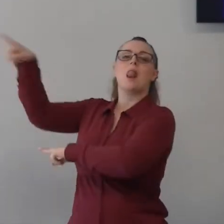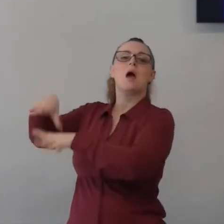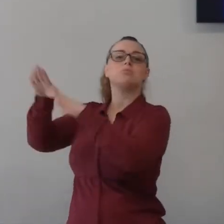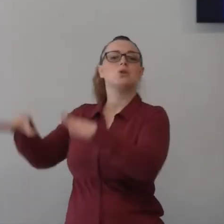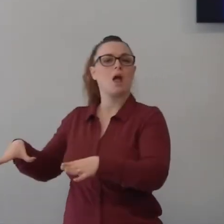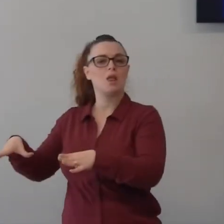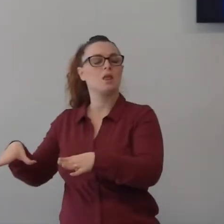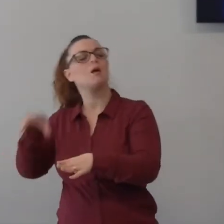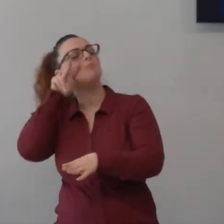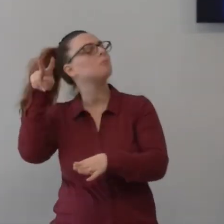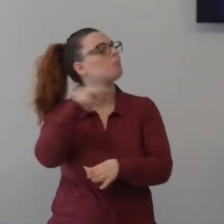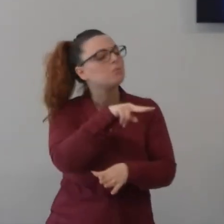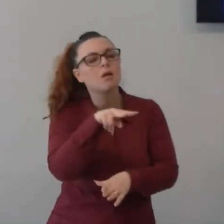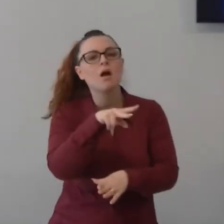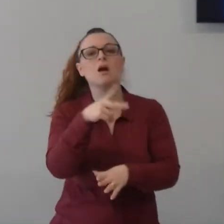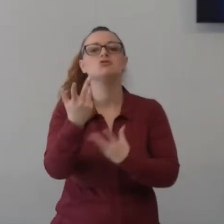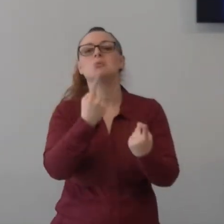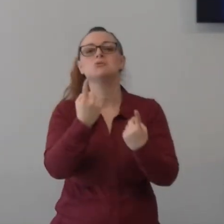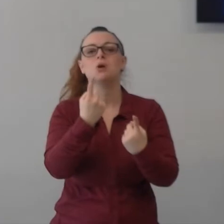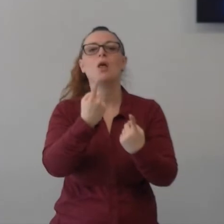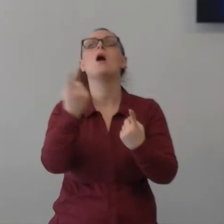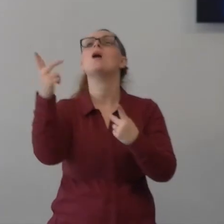calda pionde invece no